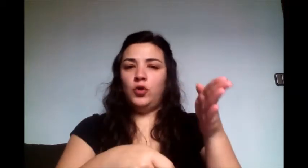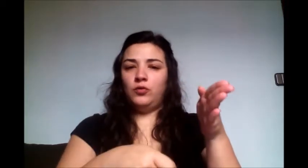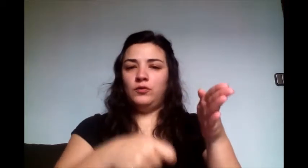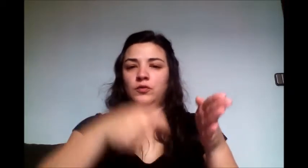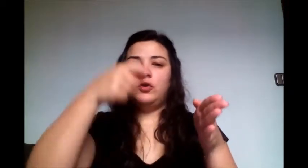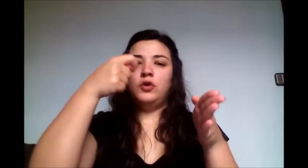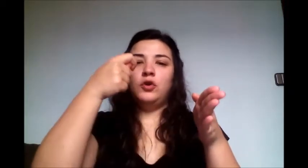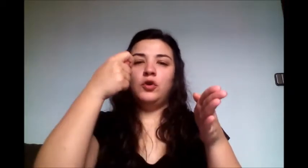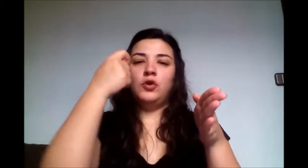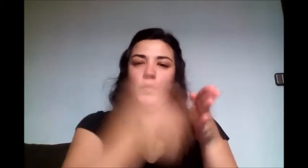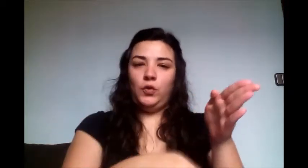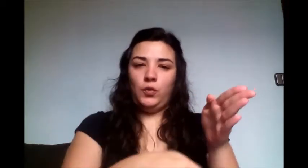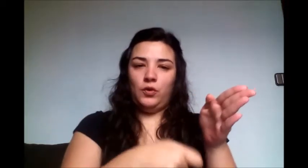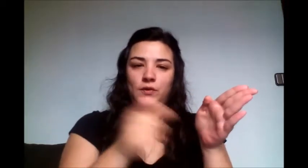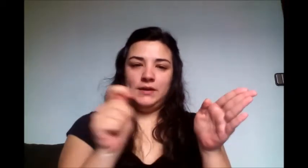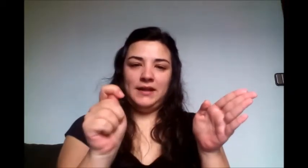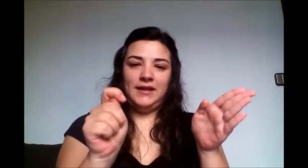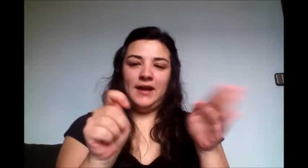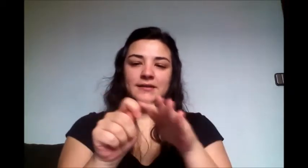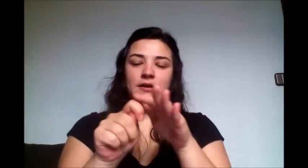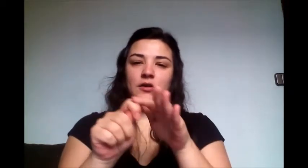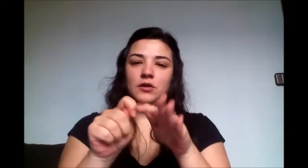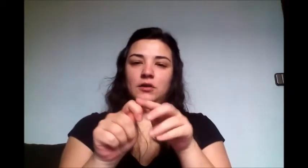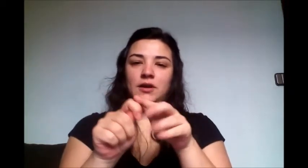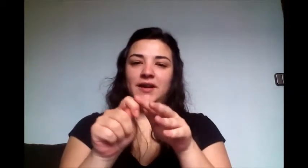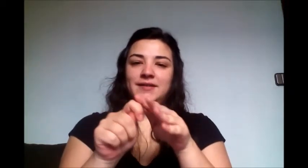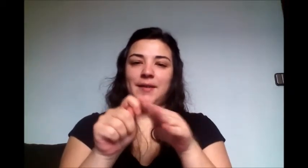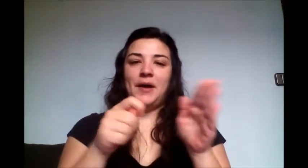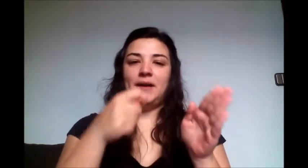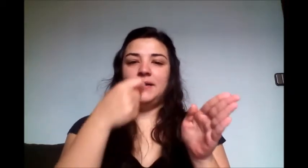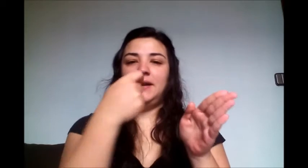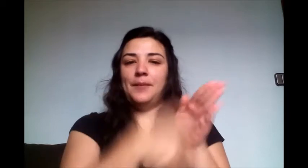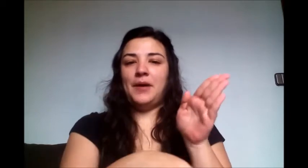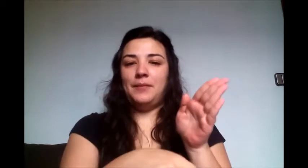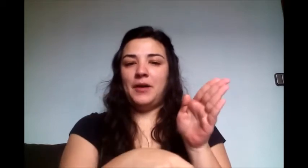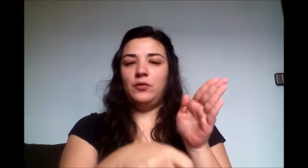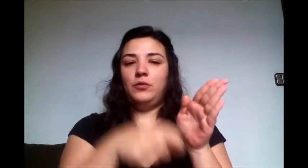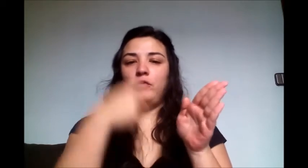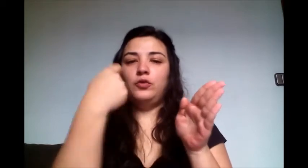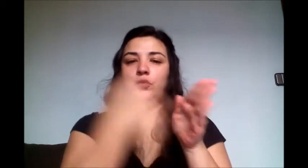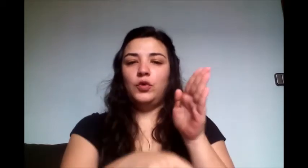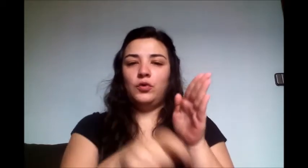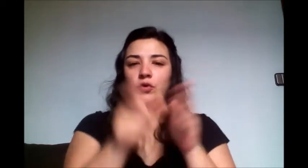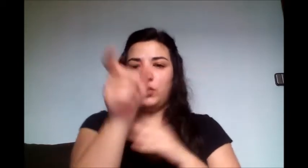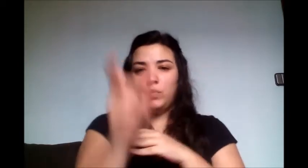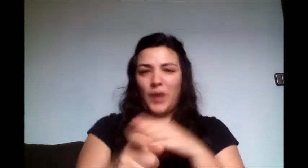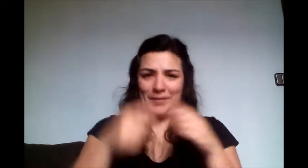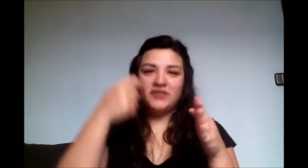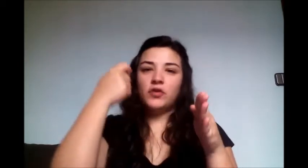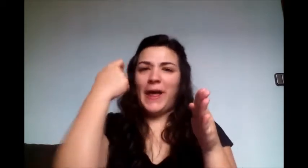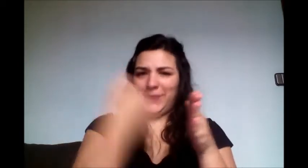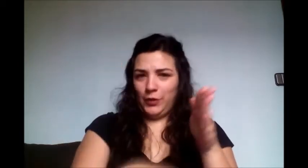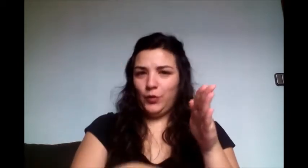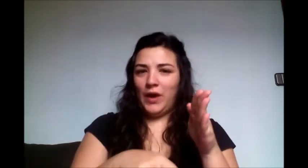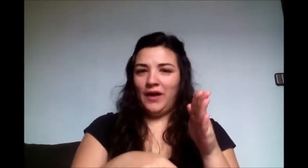duro, duro, te das esta parte en la palma, duro, una persona dura,